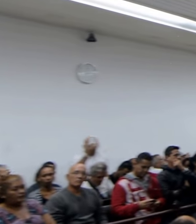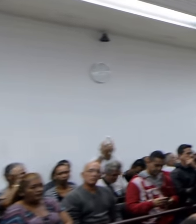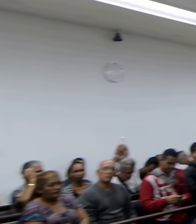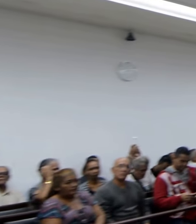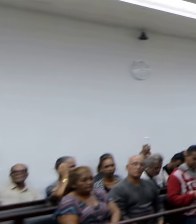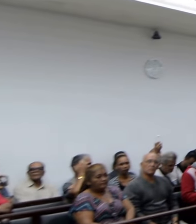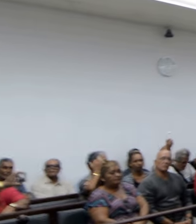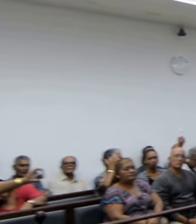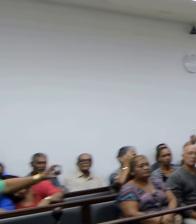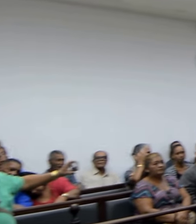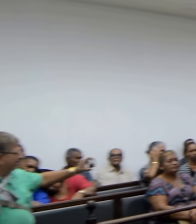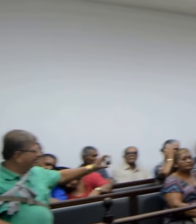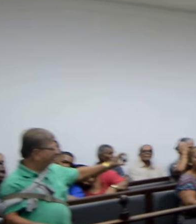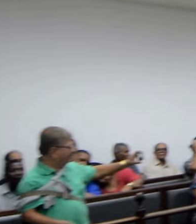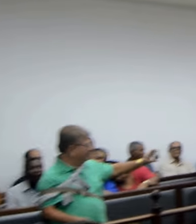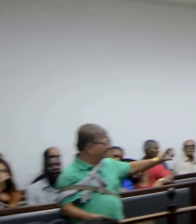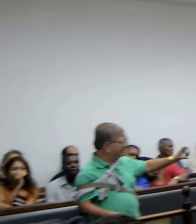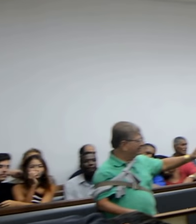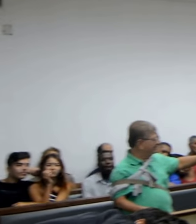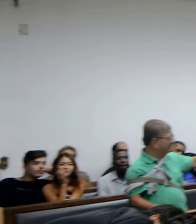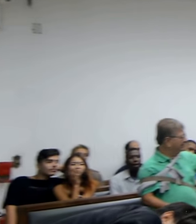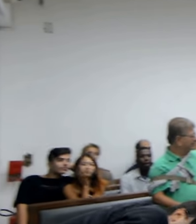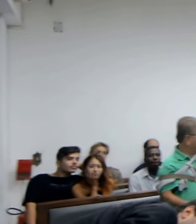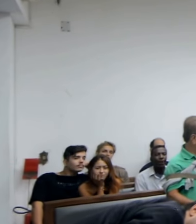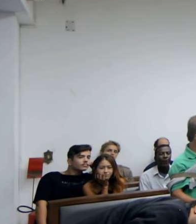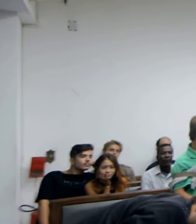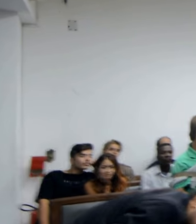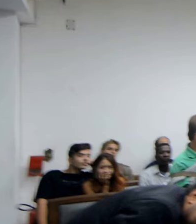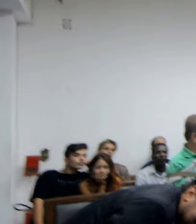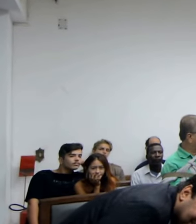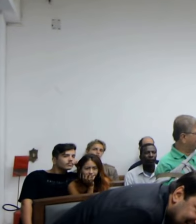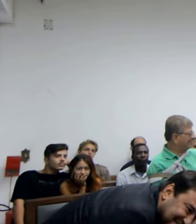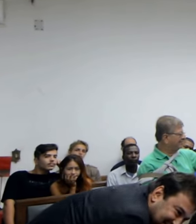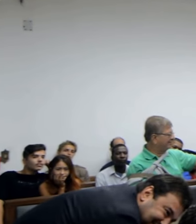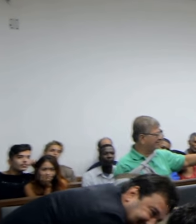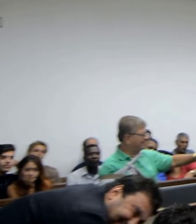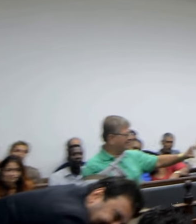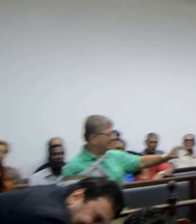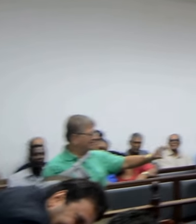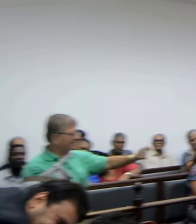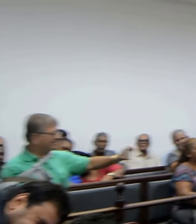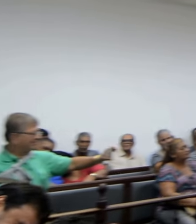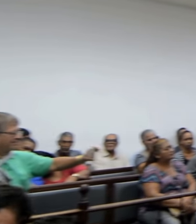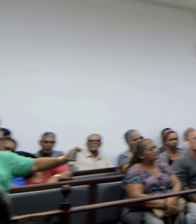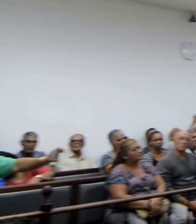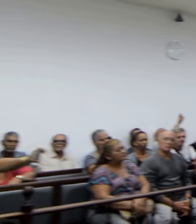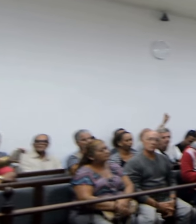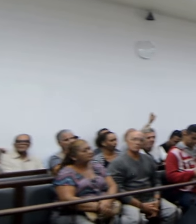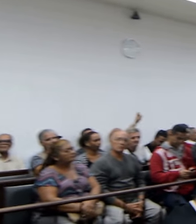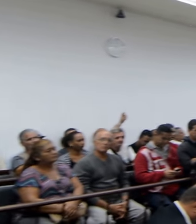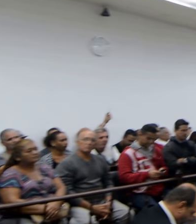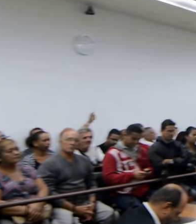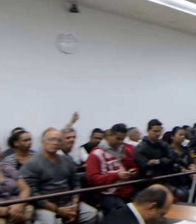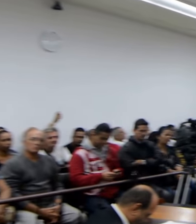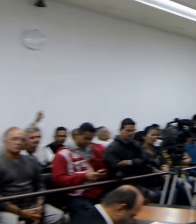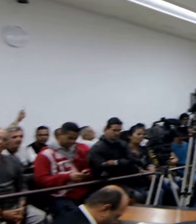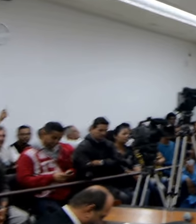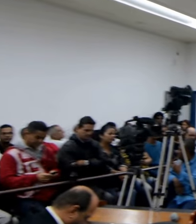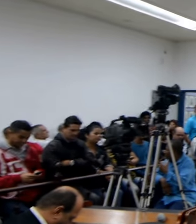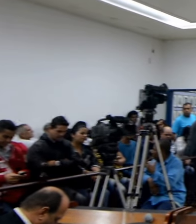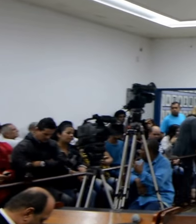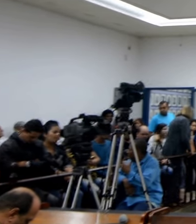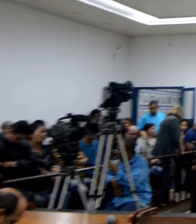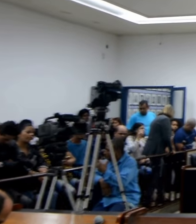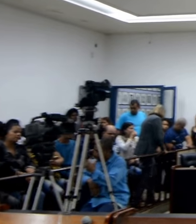processo, porque hoje nós não temos um lugar adequado, né, para as nossas mulheres que sofrem de qualquer tipo de violência, e essa